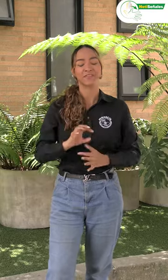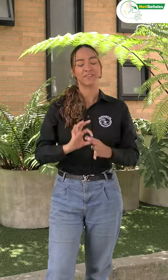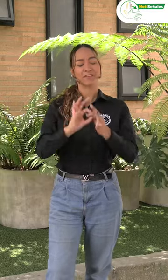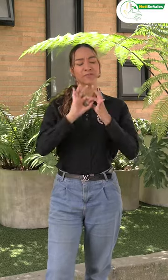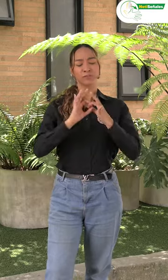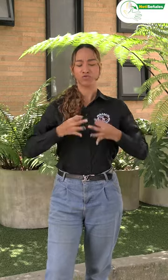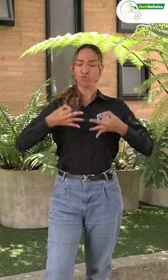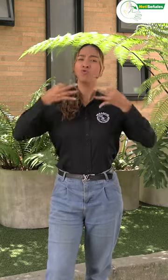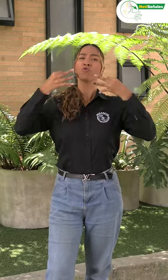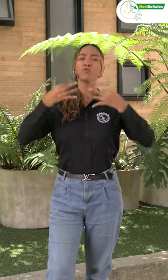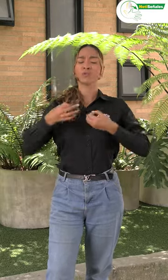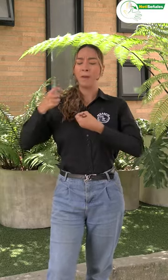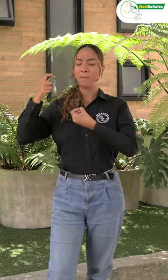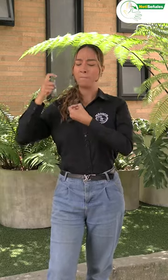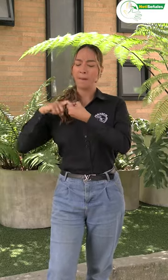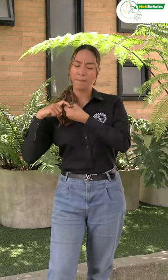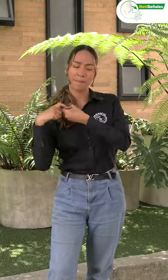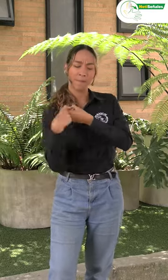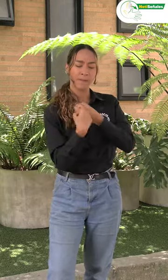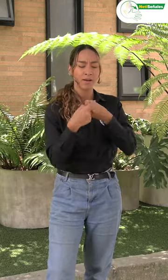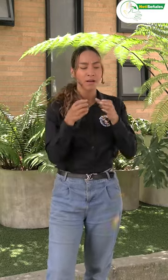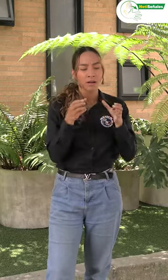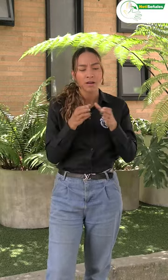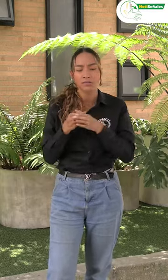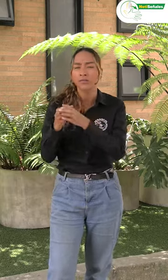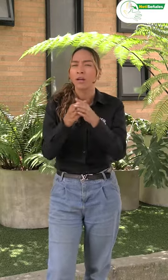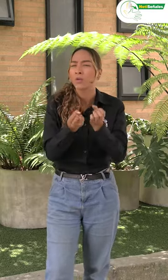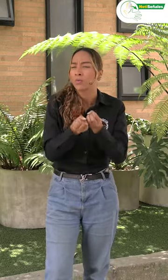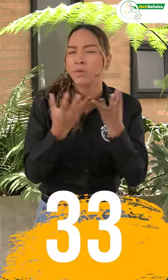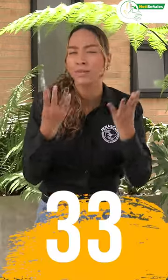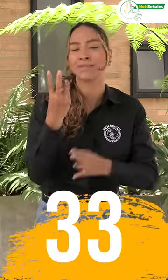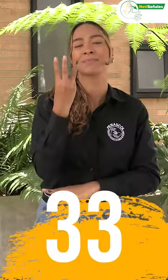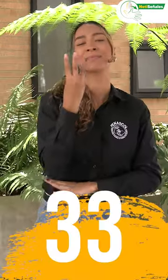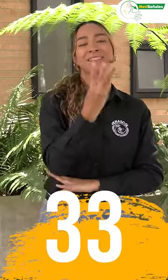De las 33 asociaciones afiliadas a Penascol